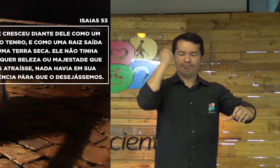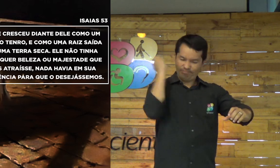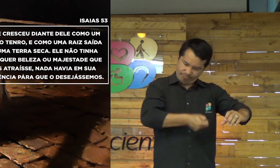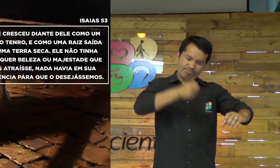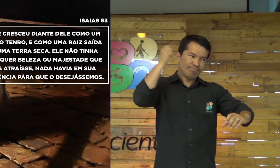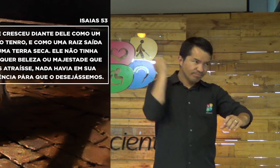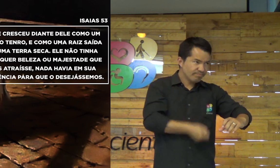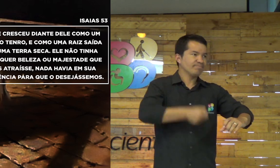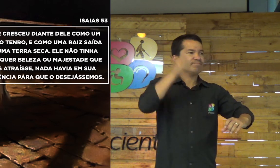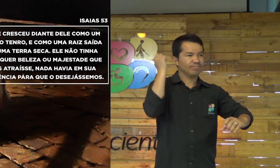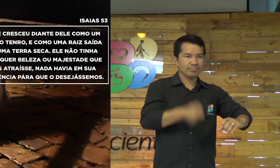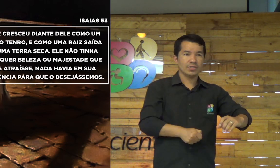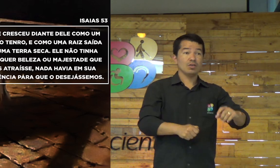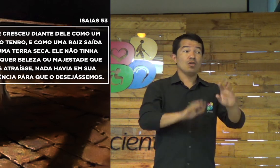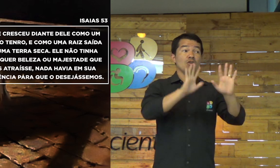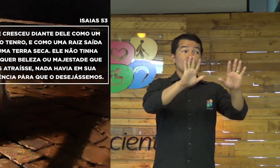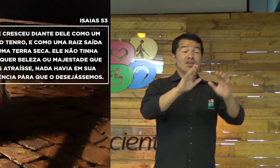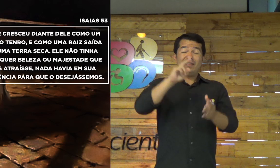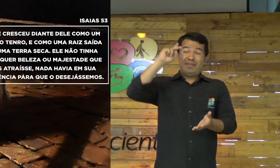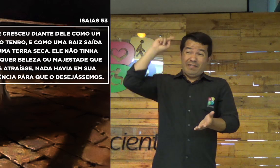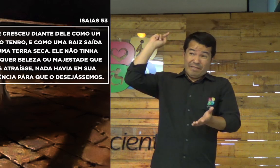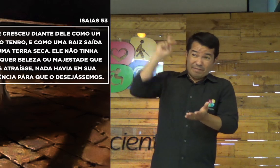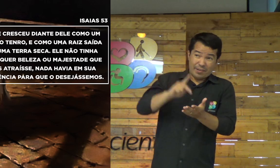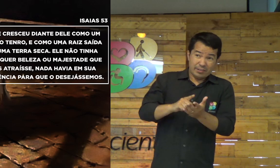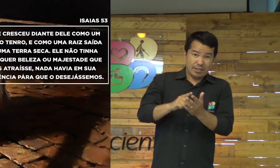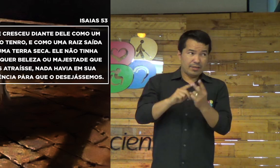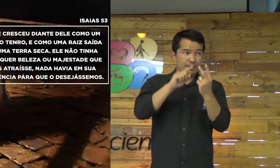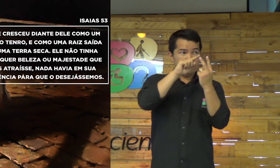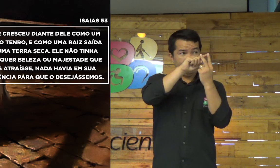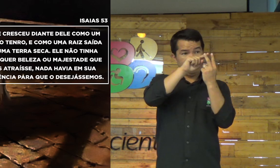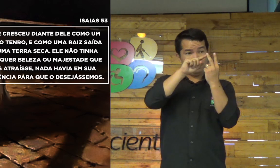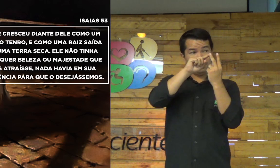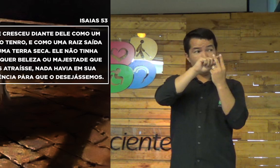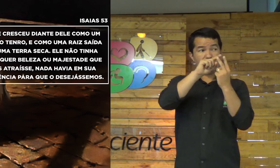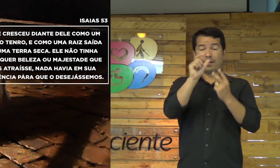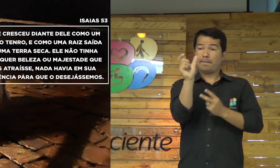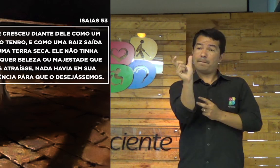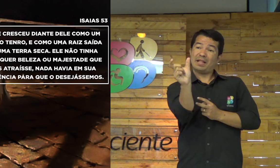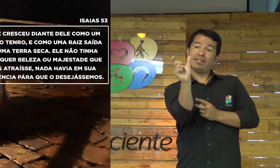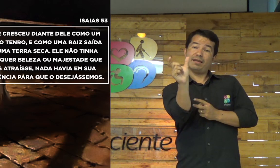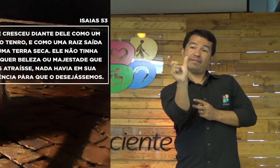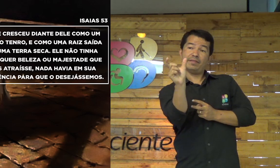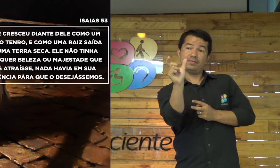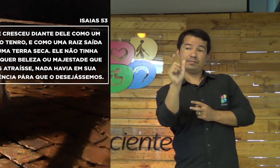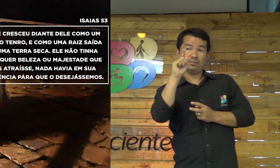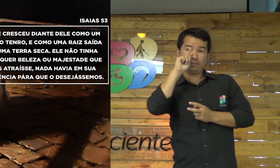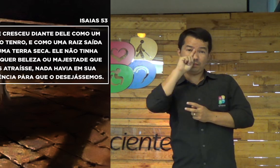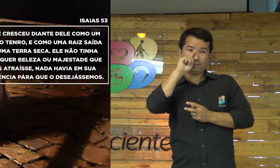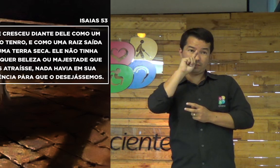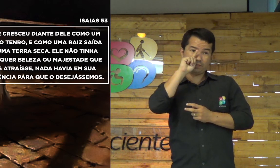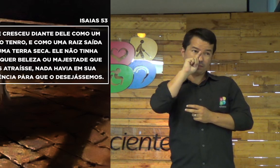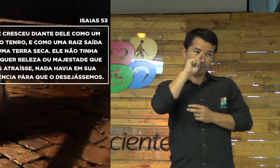Isso. Jesus era carpinteiro. Então, duas palavras